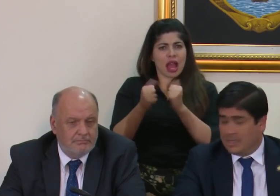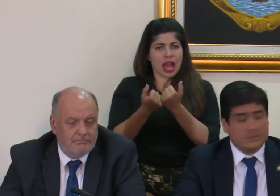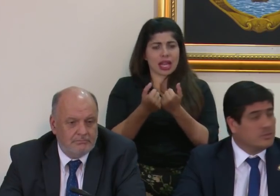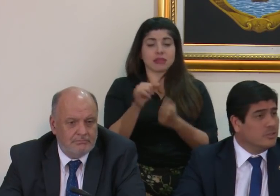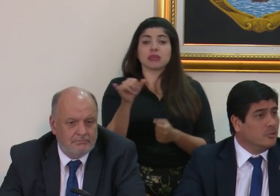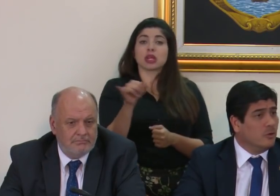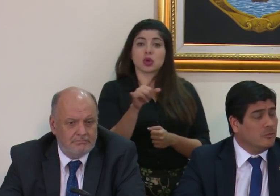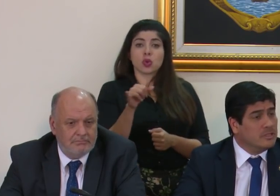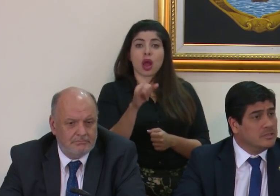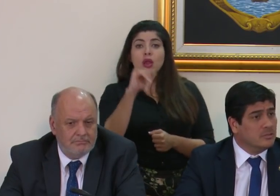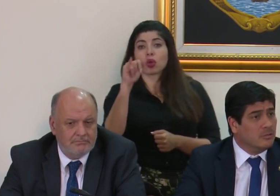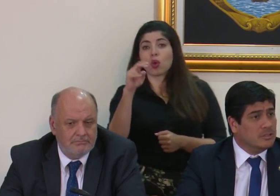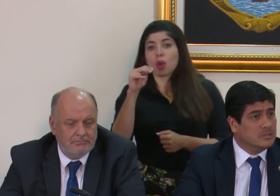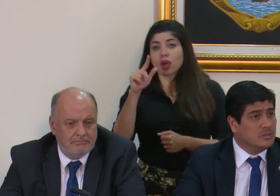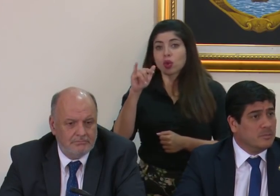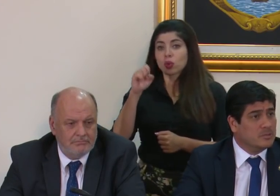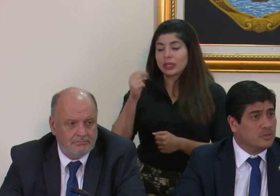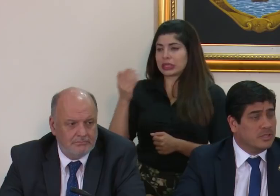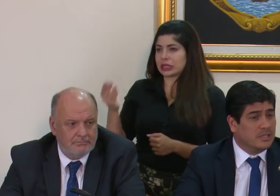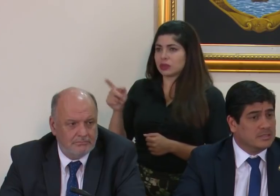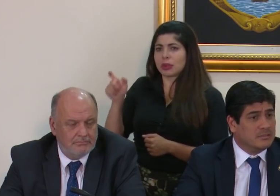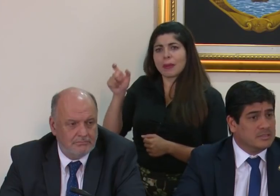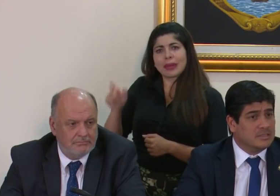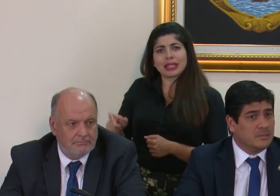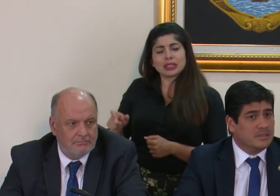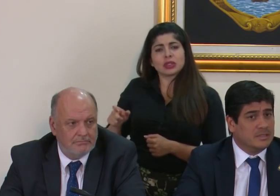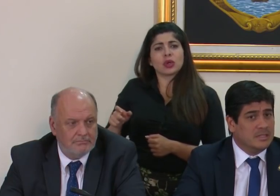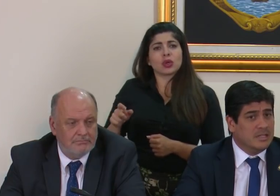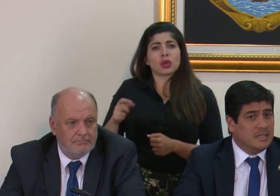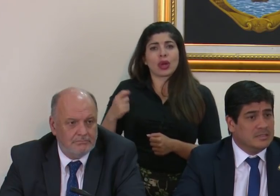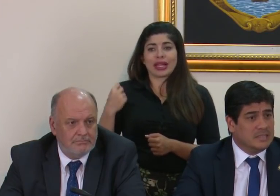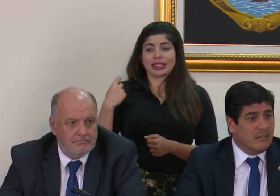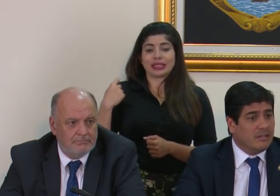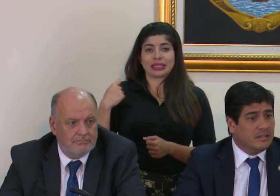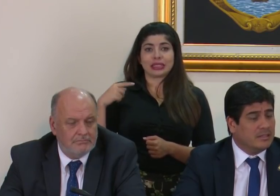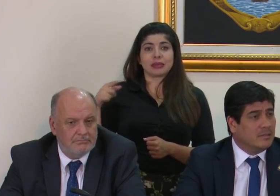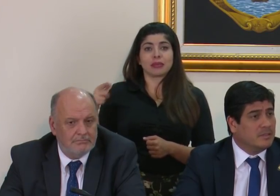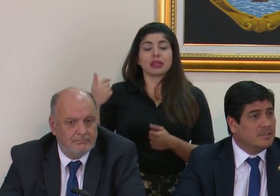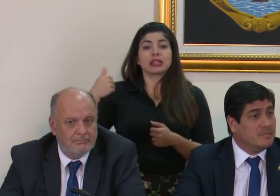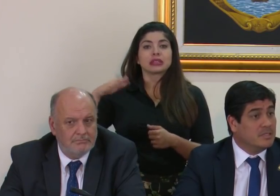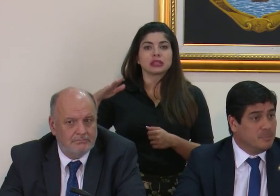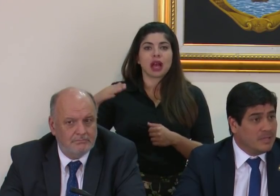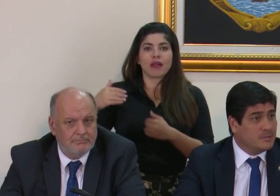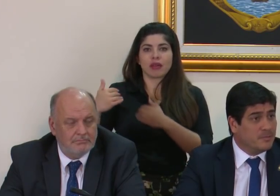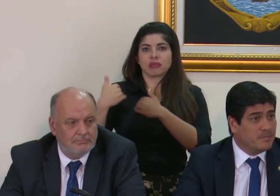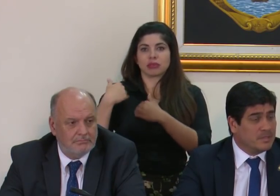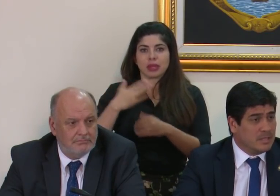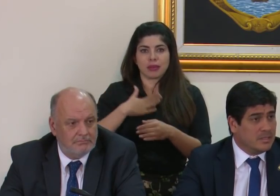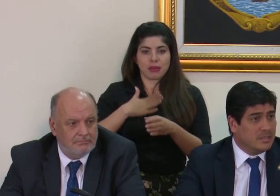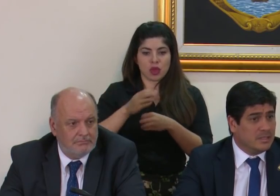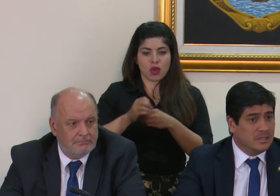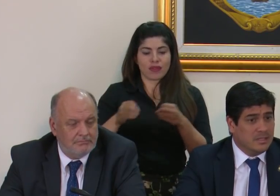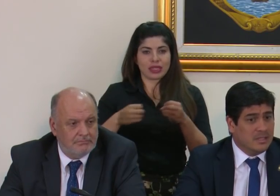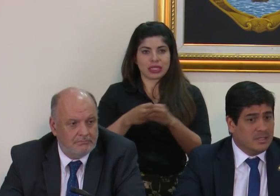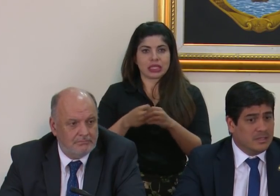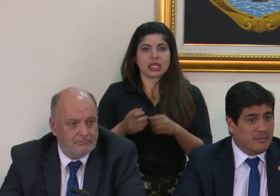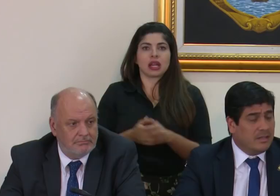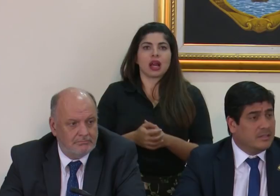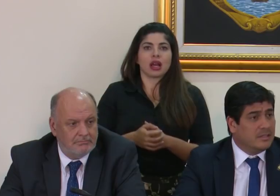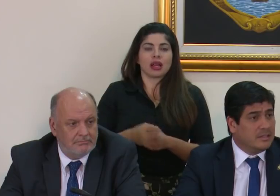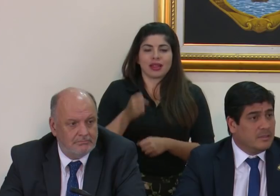Similar al caso de don Juan Luis, don Juan Luis es una persona que hasta recientemente estaba directamente en mi despacho, es alguien que